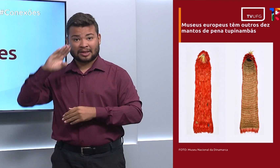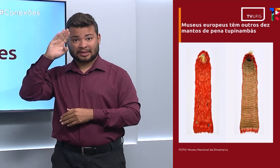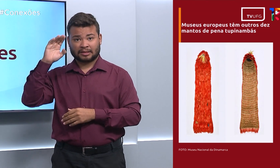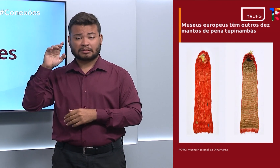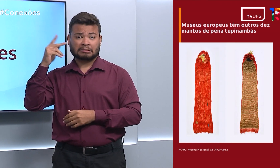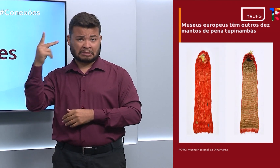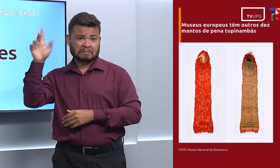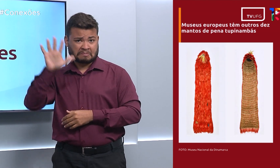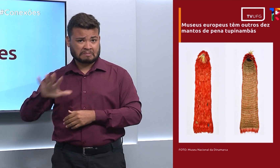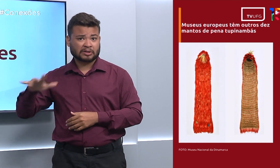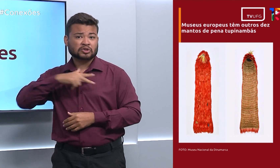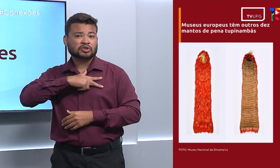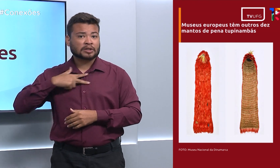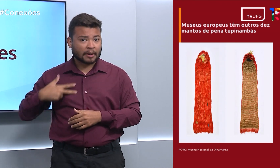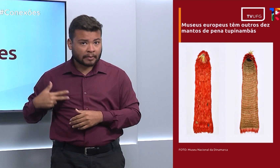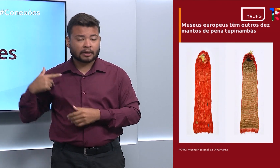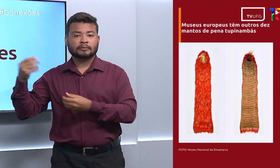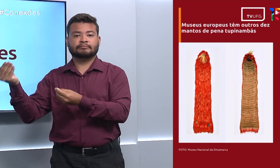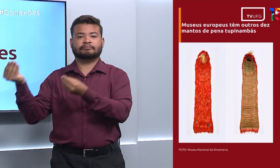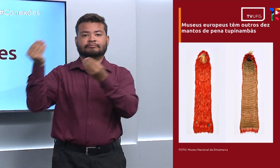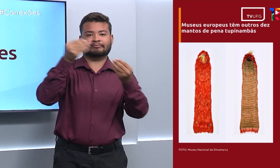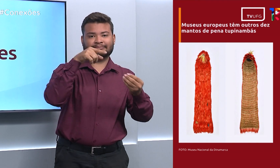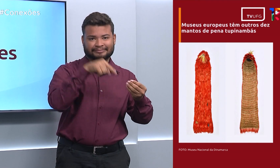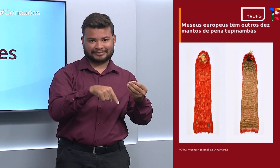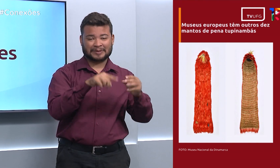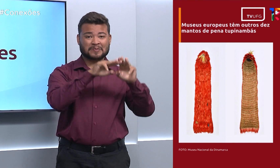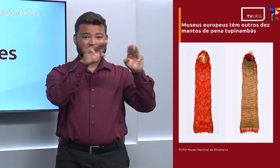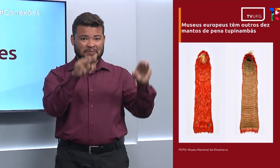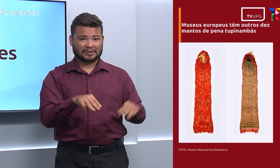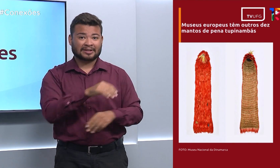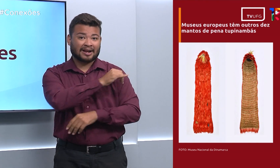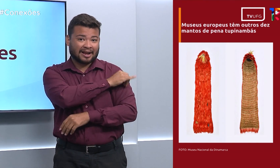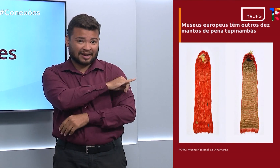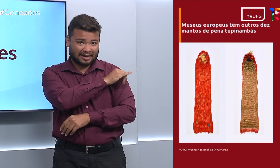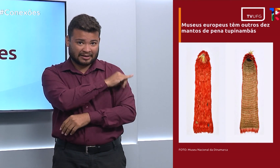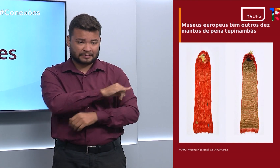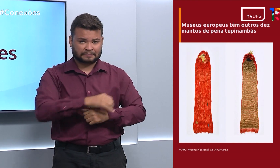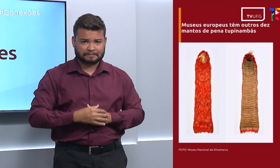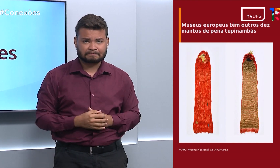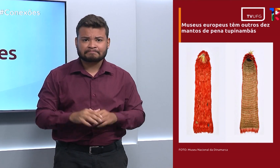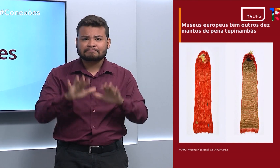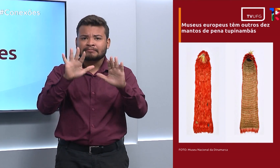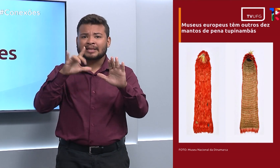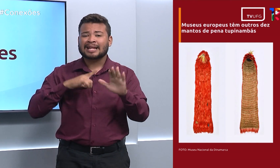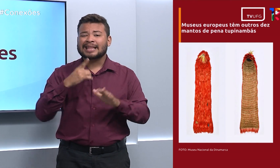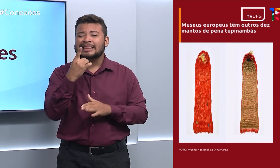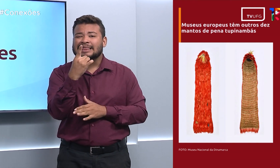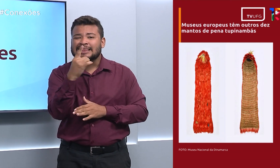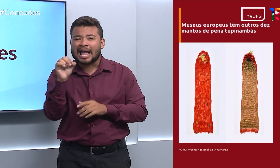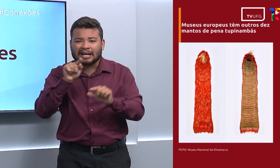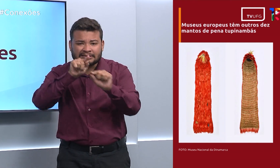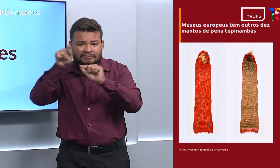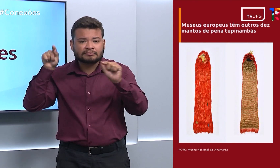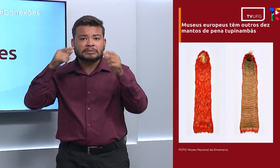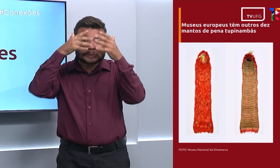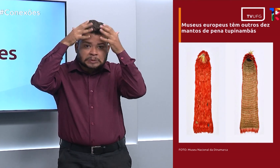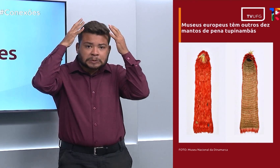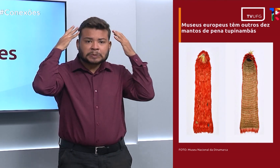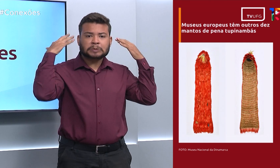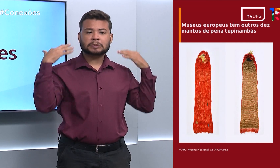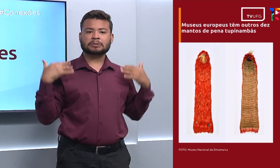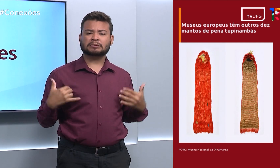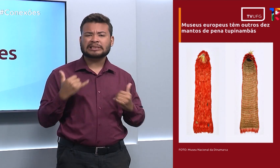Nacional do Rio de Janeiro. Só que outros 10 mantos semelhantes, também feitos com penas de guará,